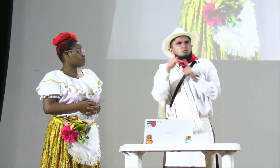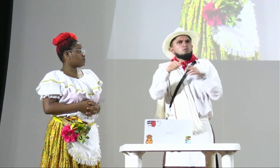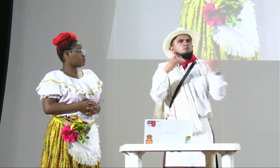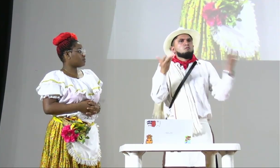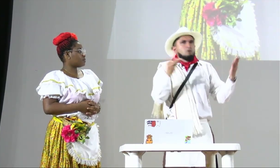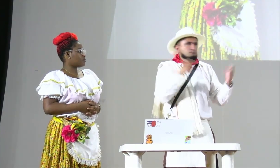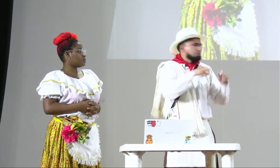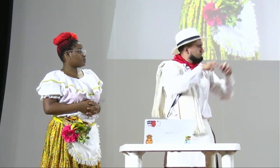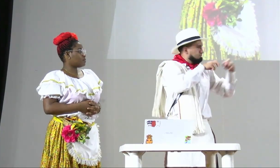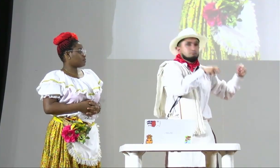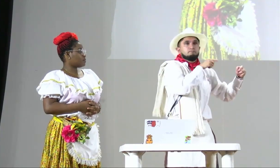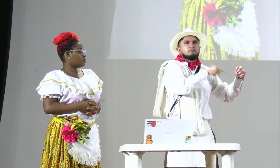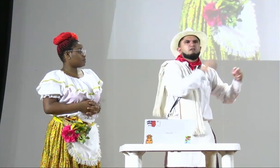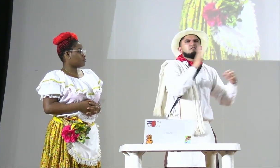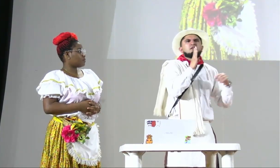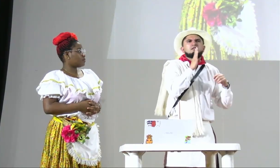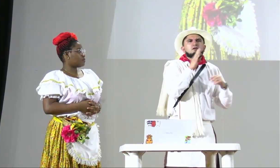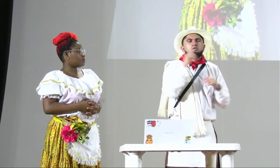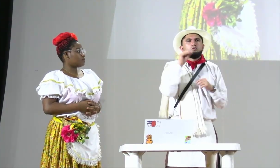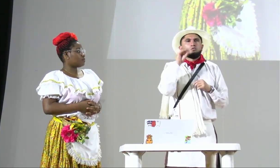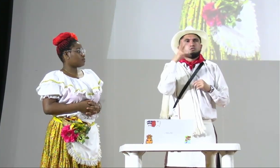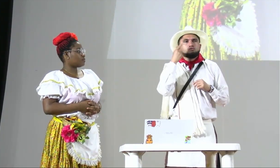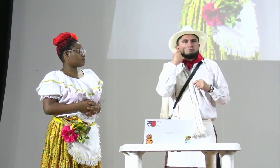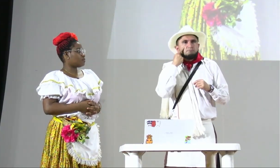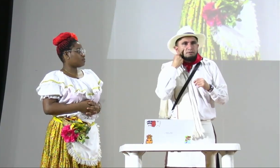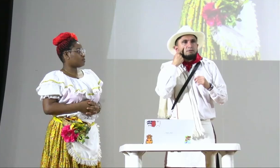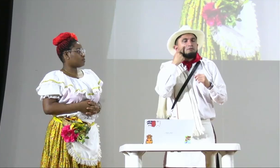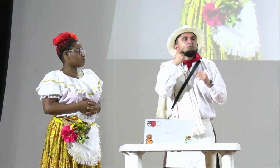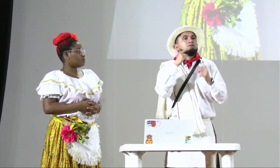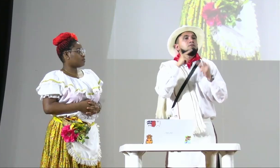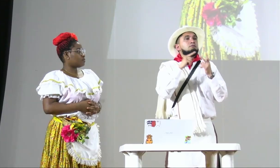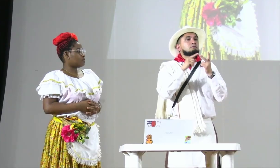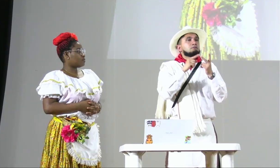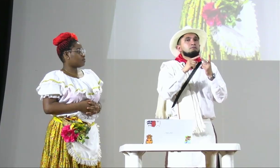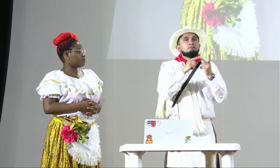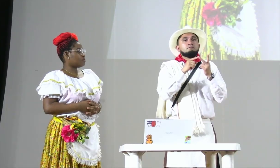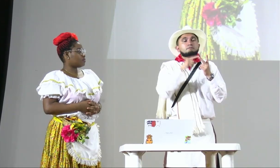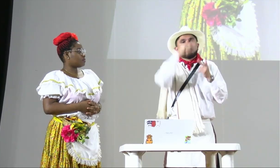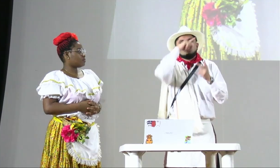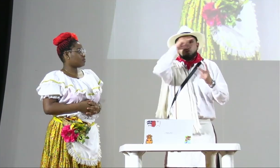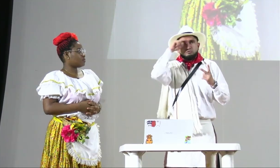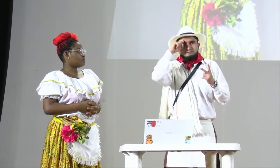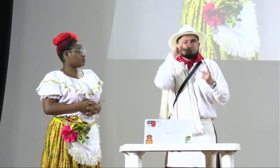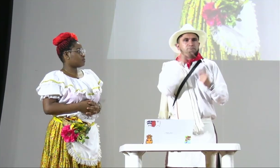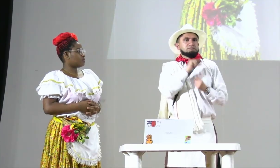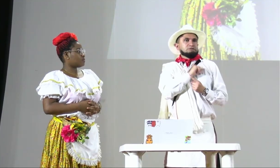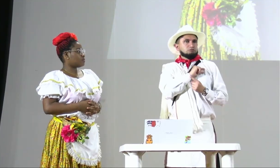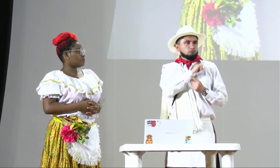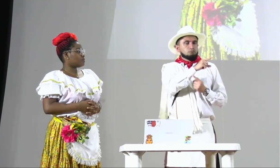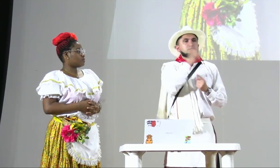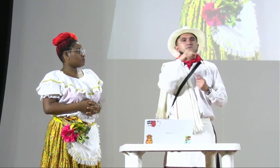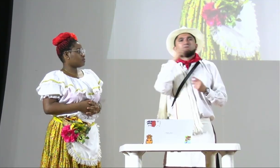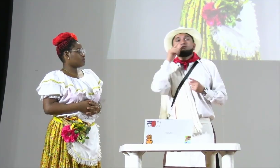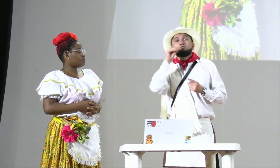aspectos sociodemográficos de la población. Viene la doctora Luzmari López, Giovanni Melendres, del INSOR. Pues